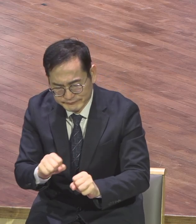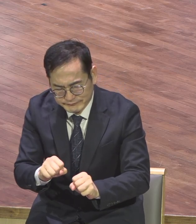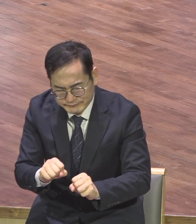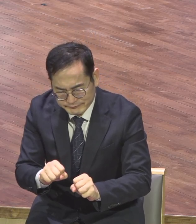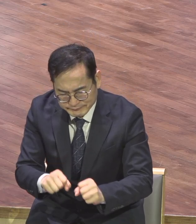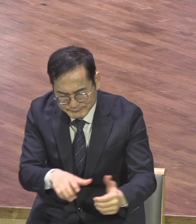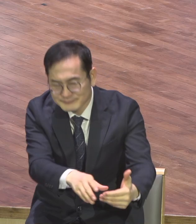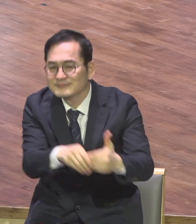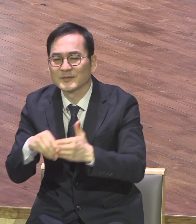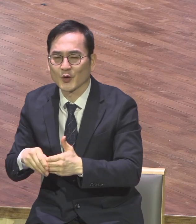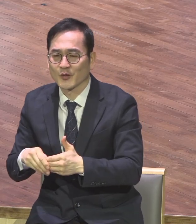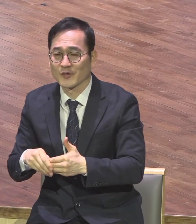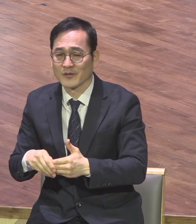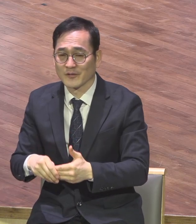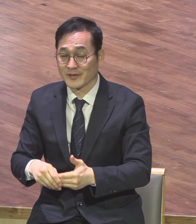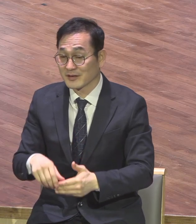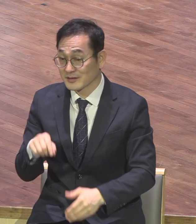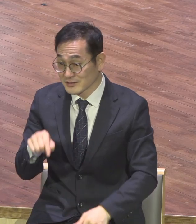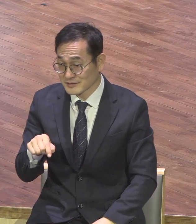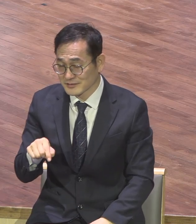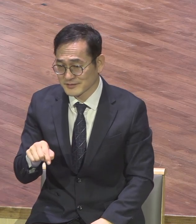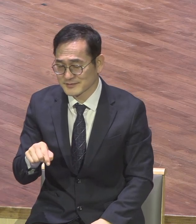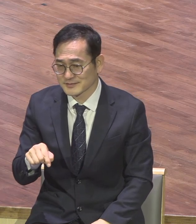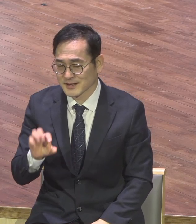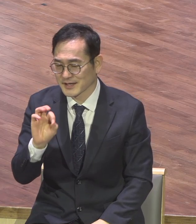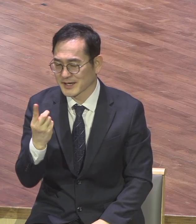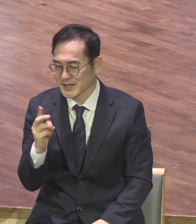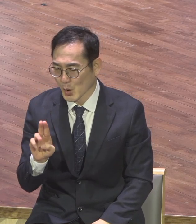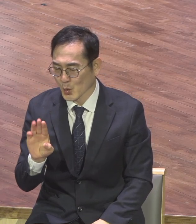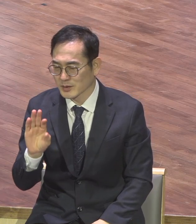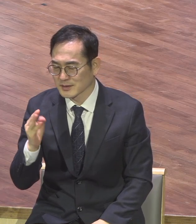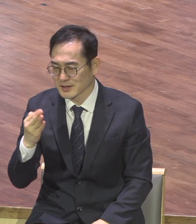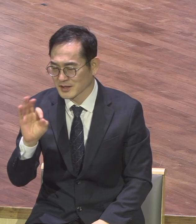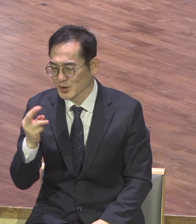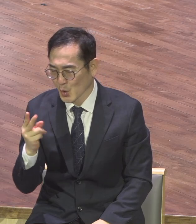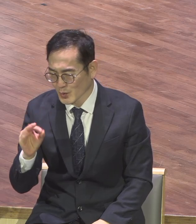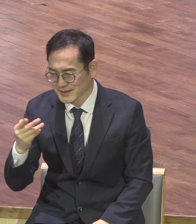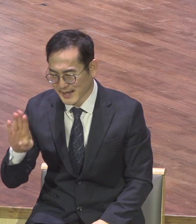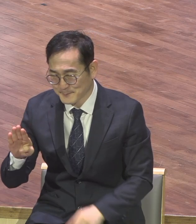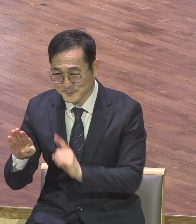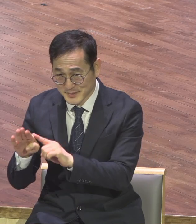우리가 완전 원니스의 공동체를 이루어야 한다라는 말씀이